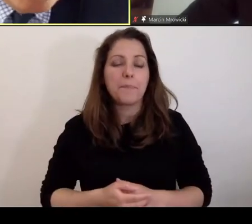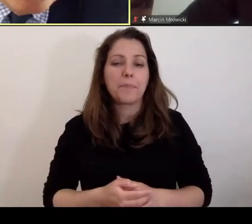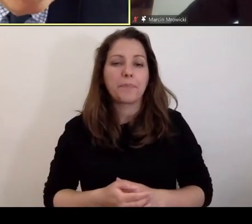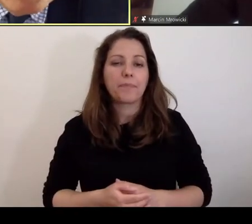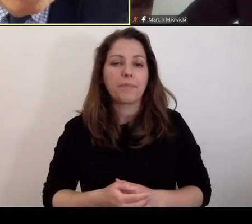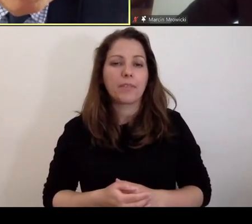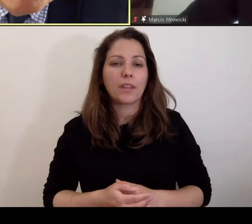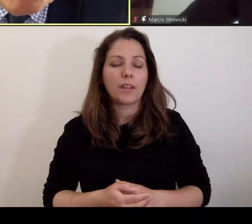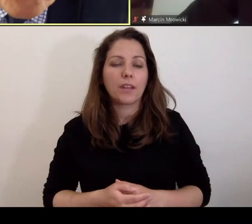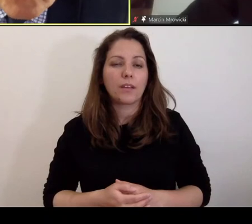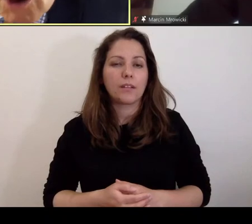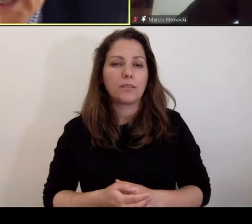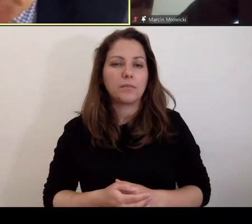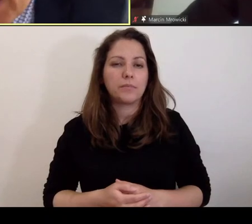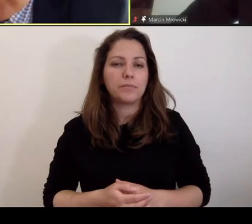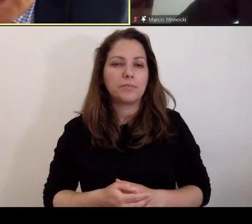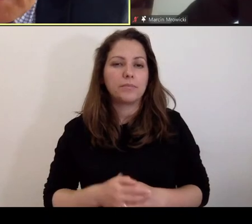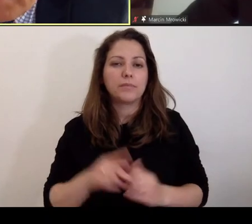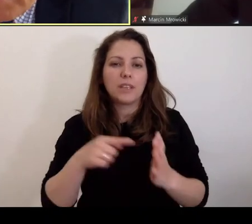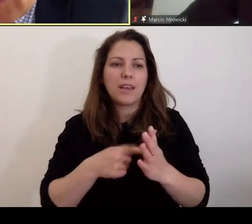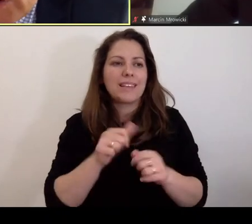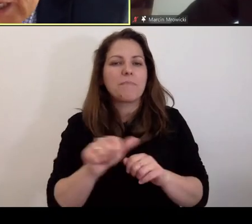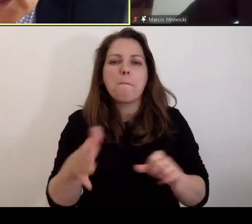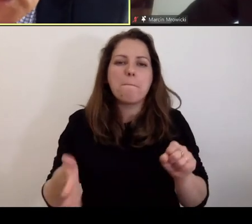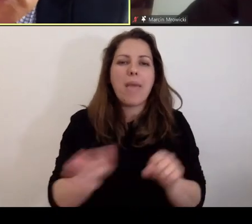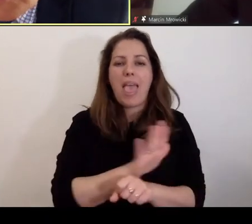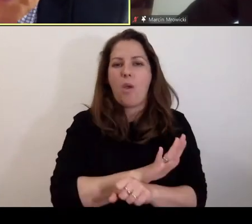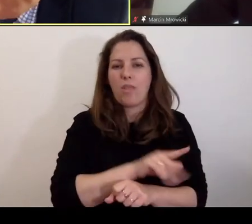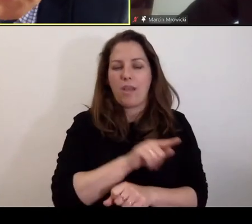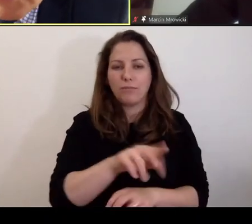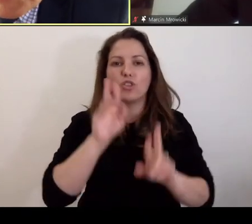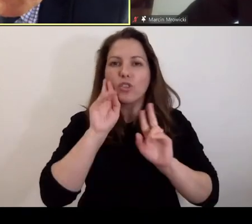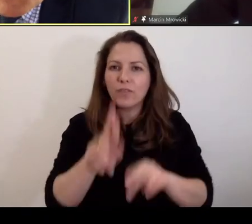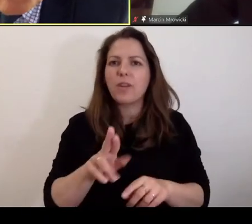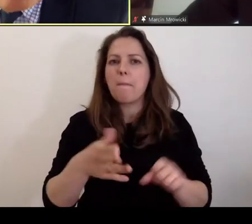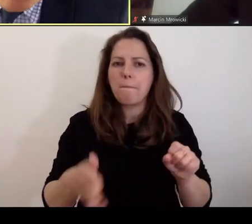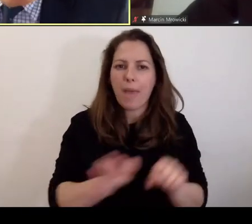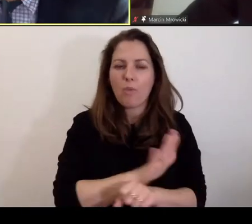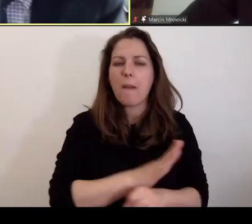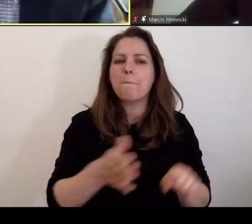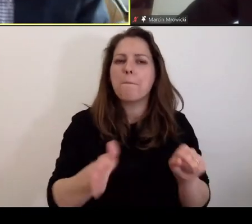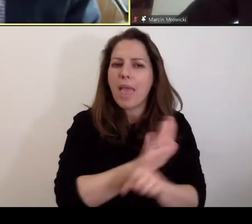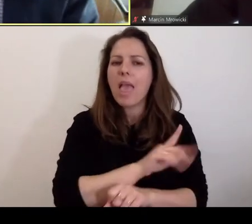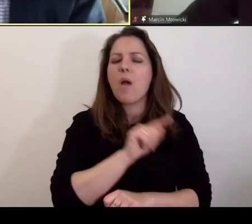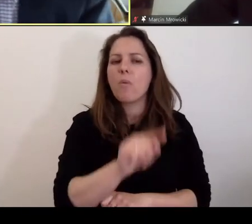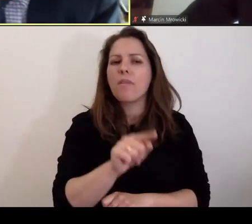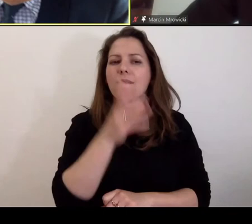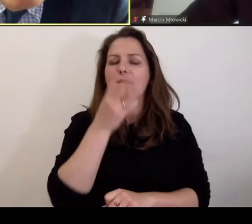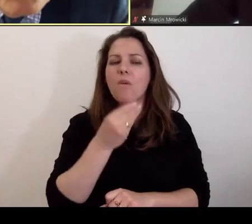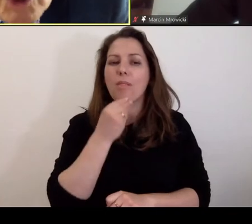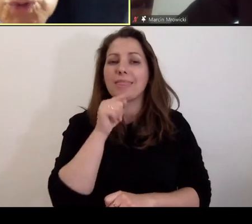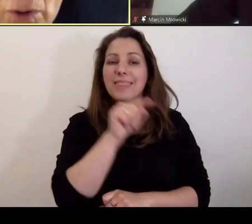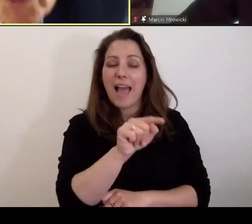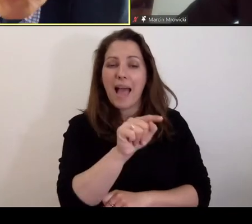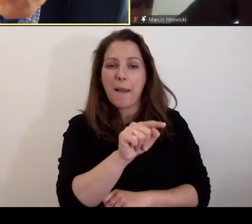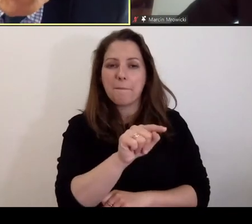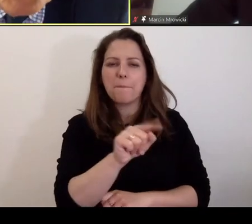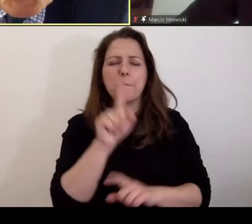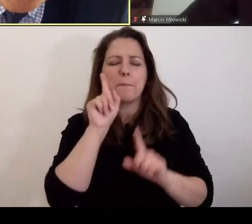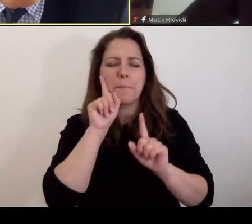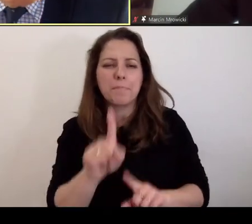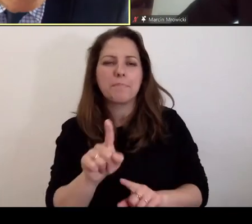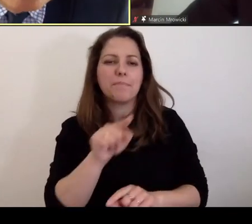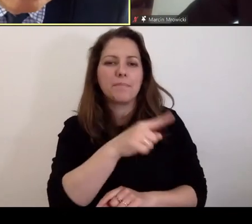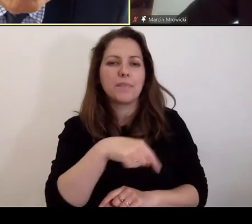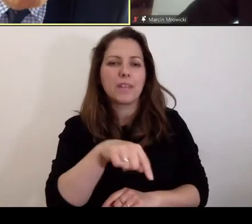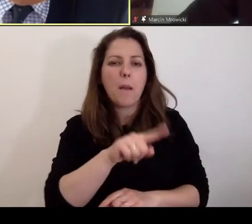ona jest pełna. Ona jest rzeczywiście pełna. Ona jest rzeczywiście pełna. Tam do głowy nikomu nie